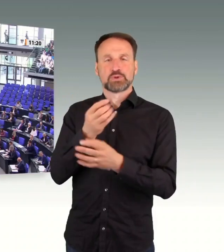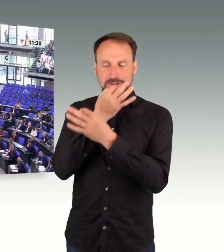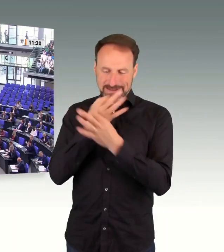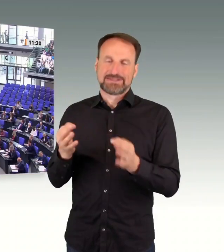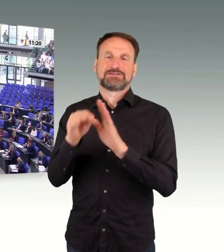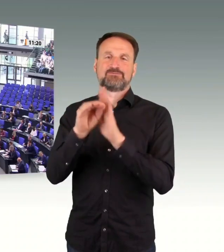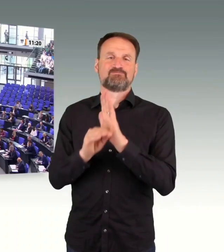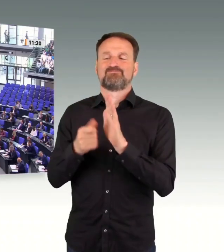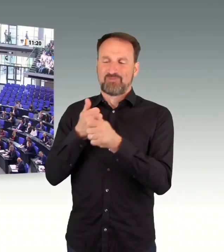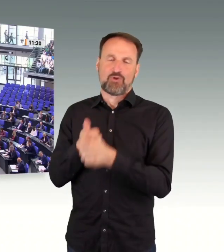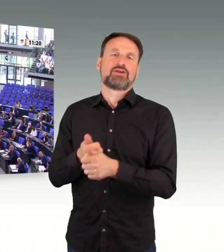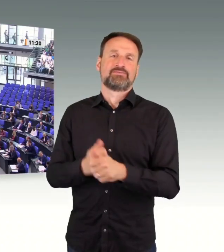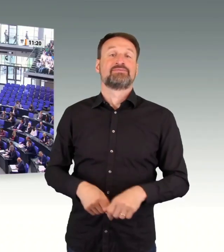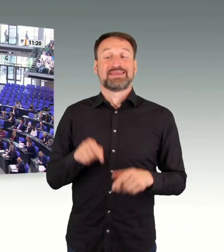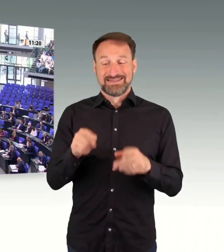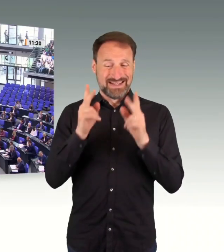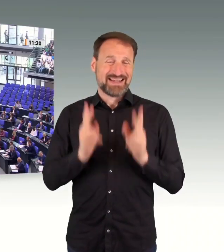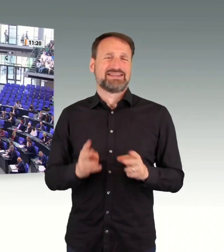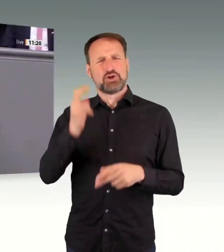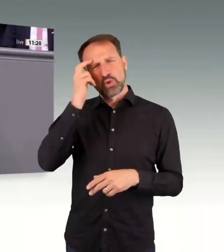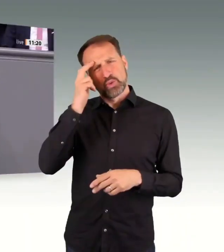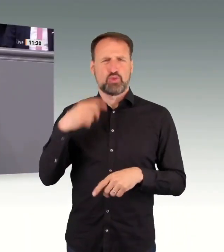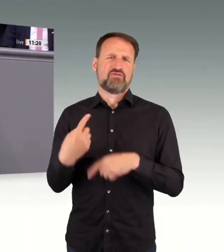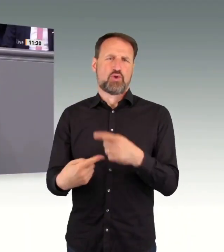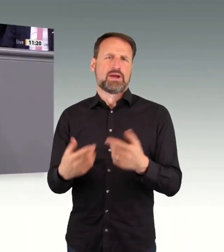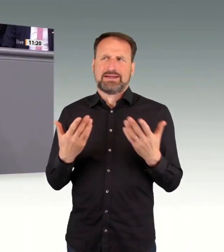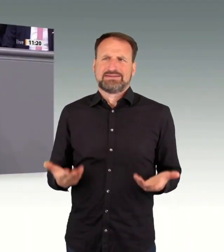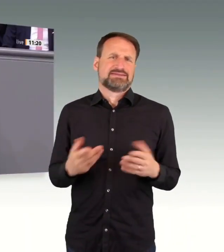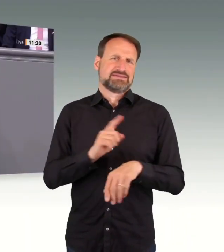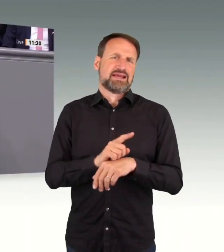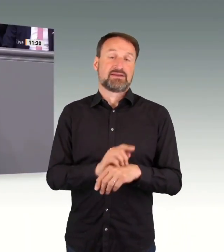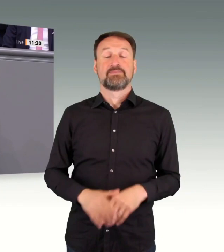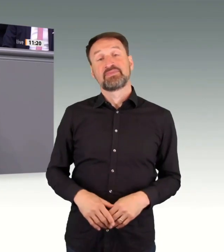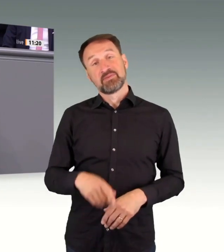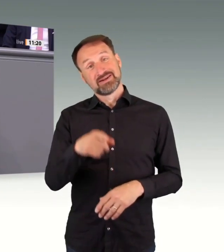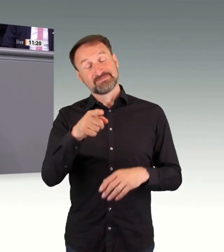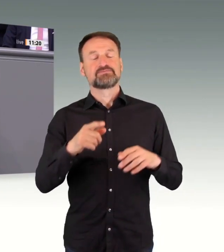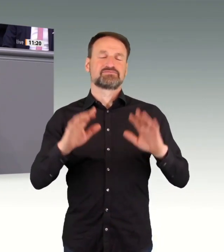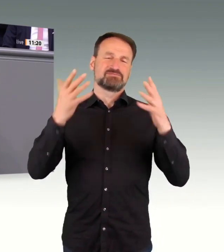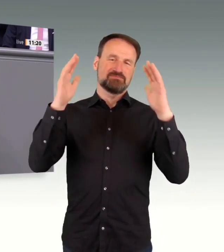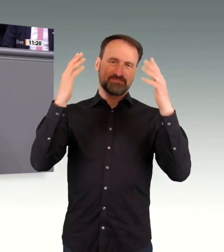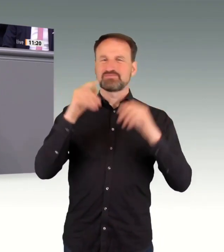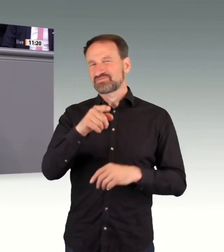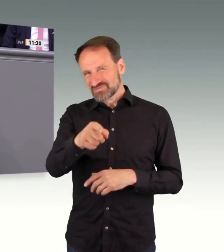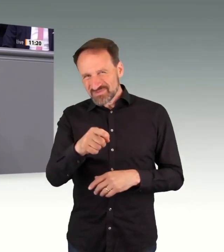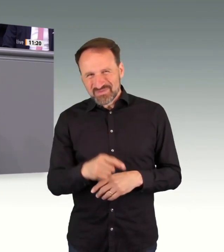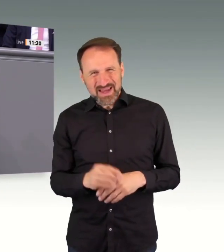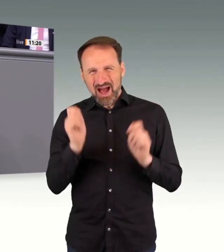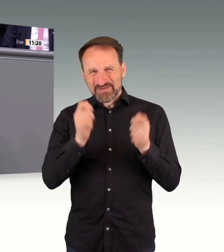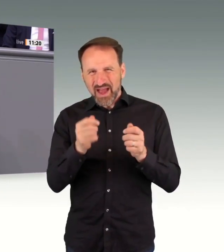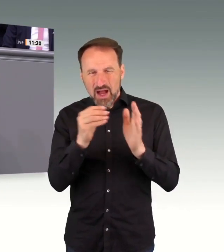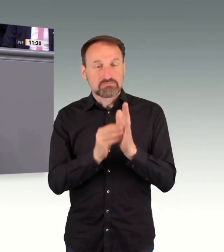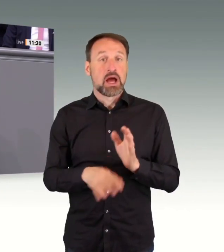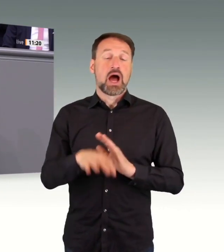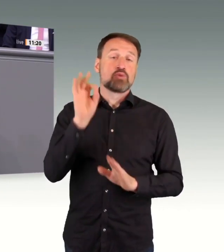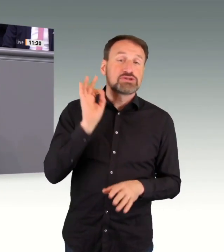Sie hingegen haben in Ihrem Antrag drin, Sie setzen auf Ausnahmen, Sie setzen auf Einschränkungen und Verschlechterungen